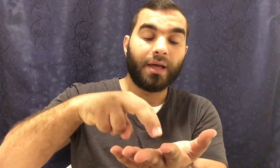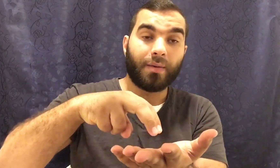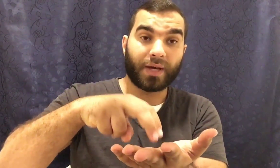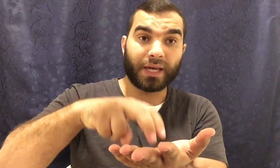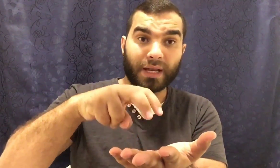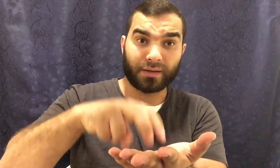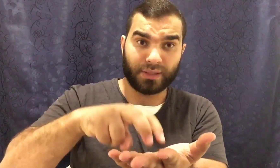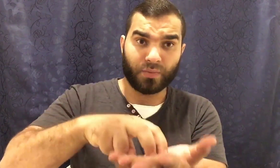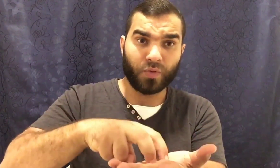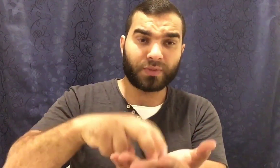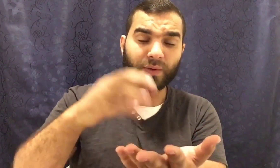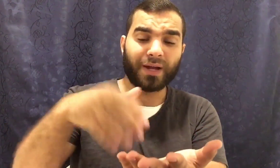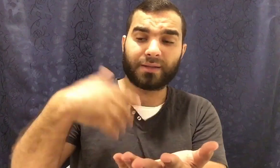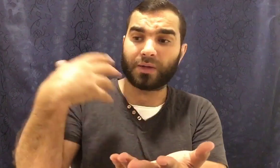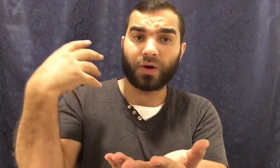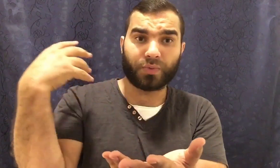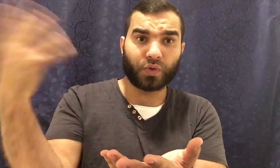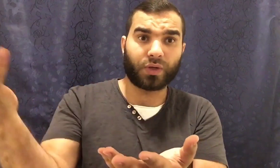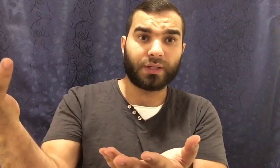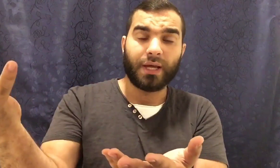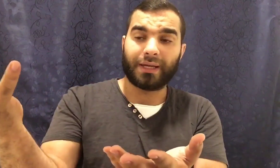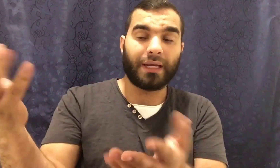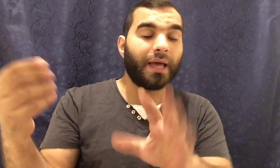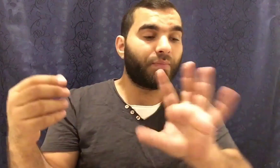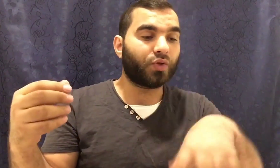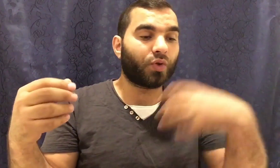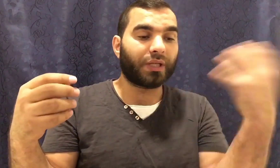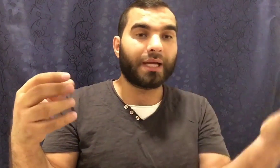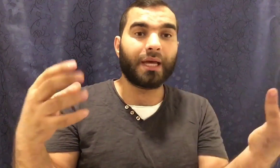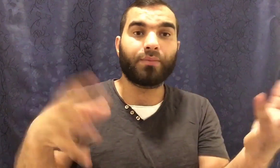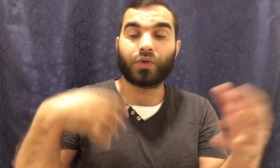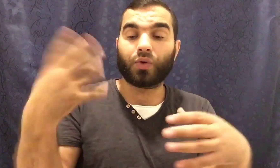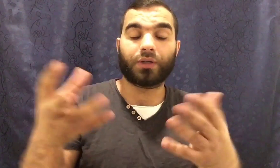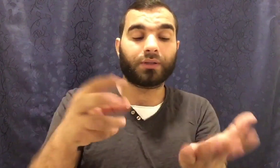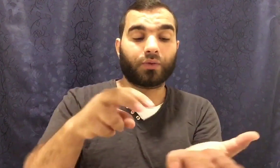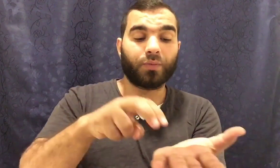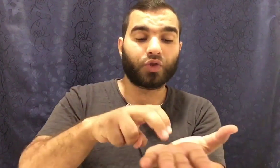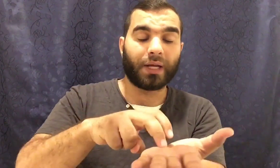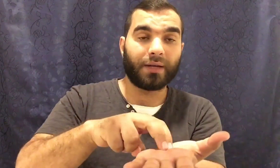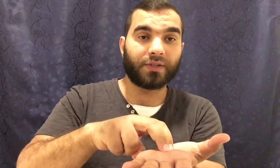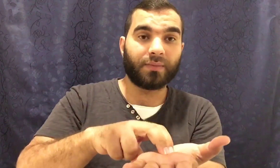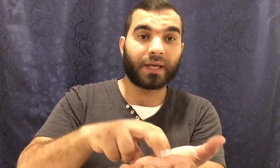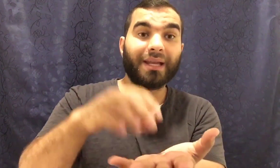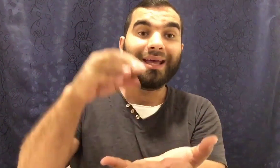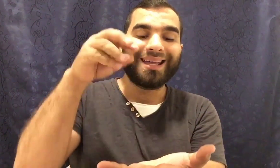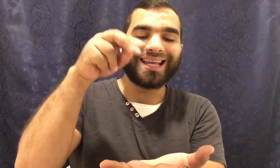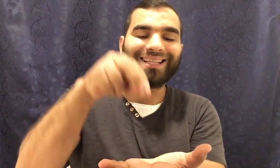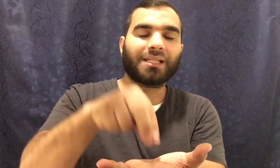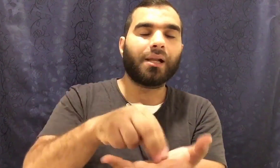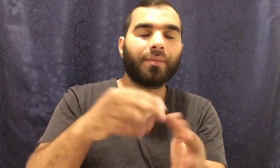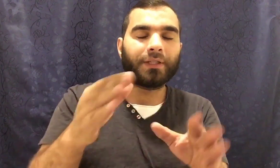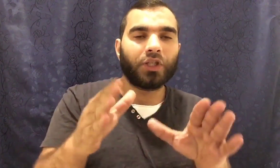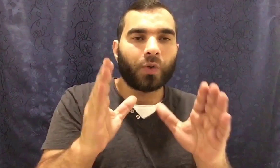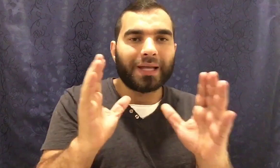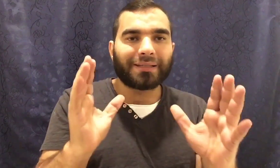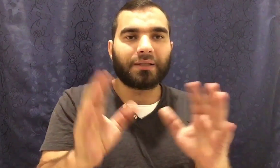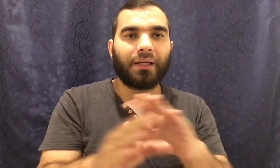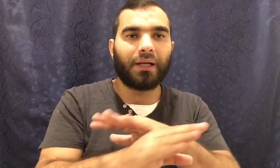مكان اقدمهم سواء تثوره بصورة كلاب بصورة حيات بصورة كطة ومشوا على نفس المكان يتصلى بالجن ولا يستطيع